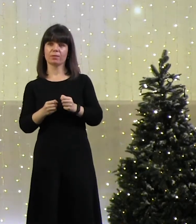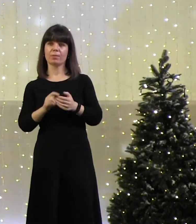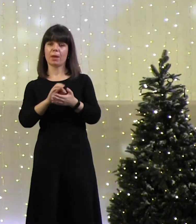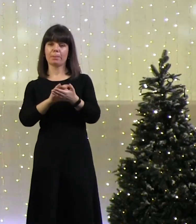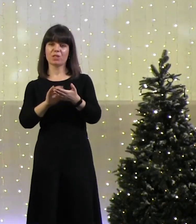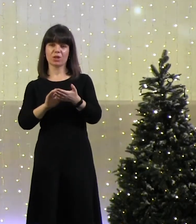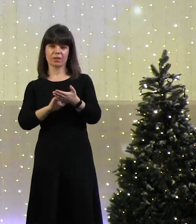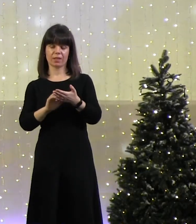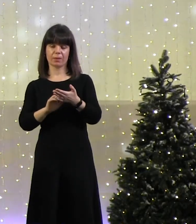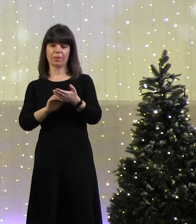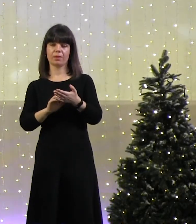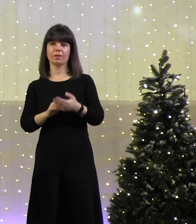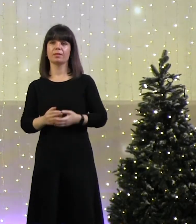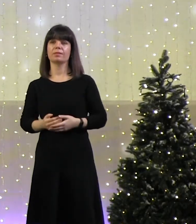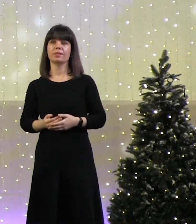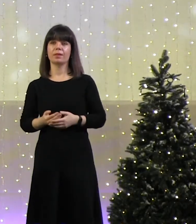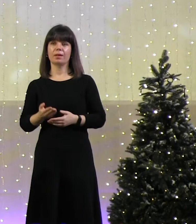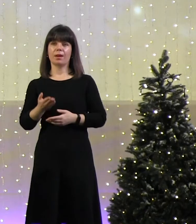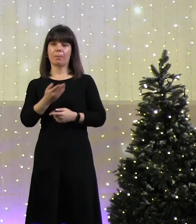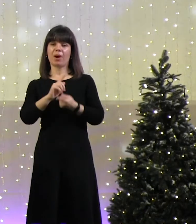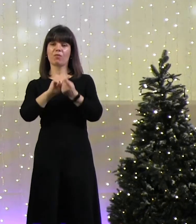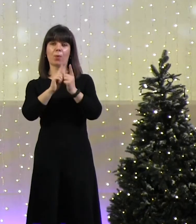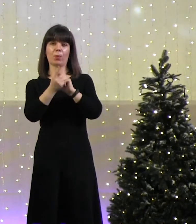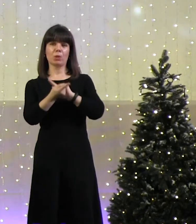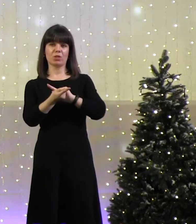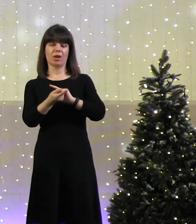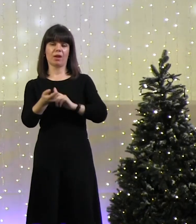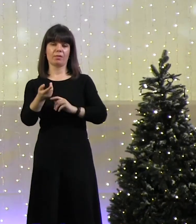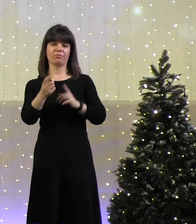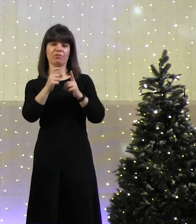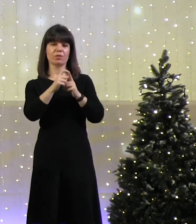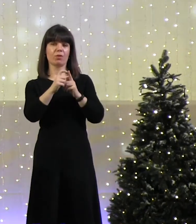есть мы материализуем нашу мысль.